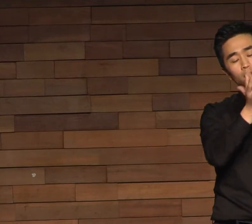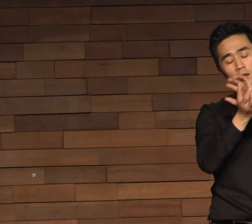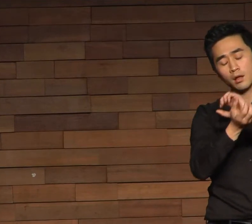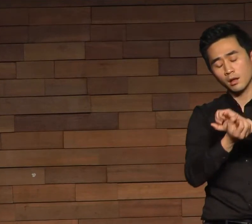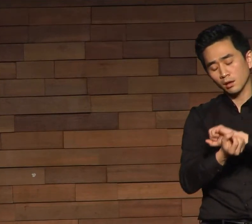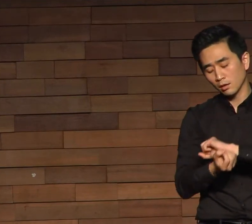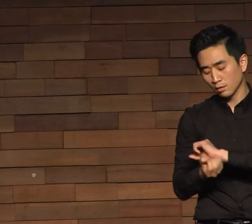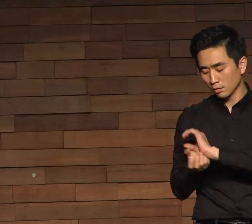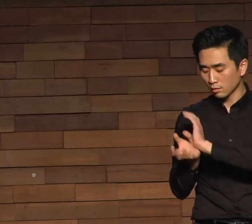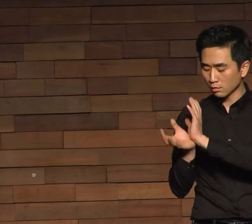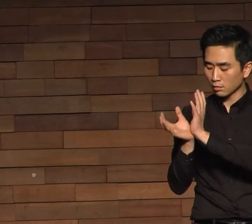때까지